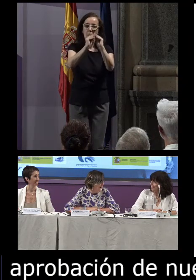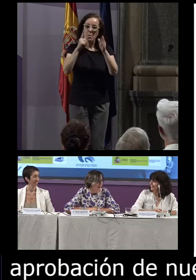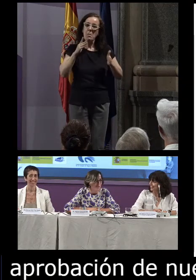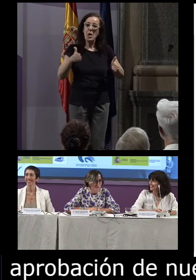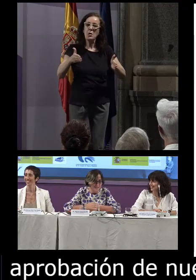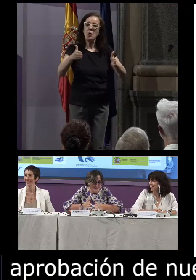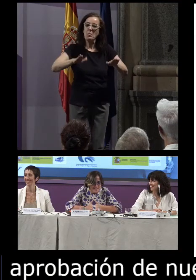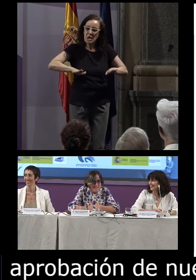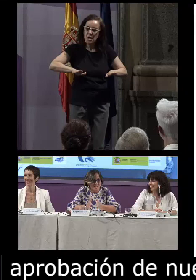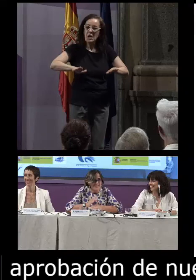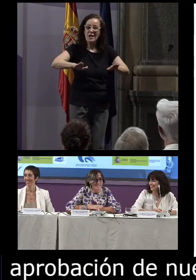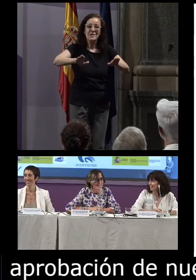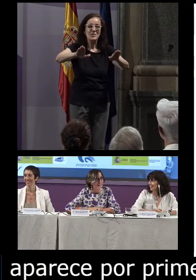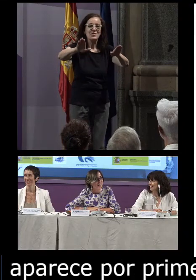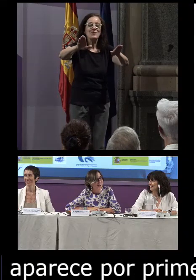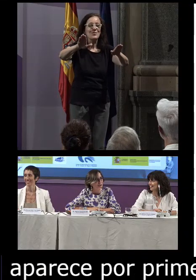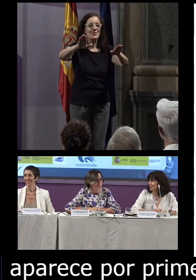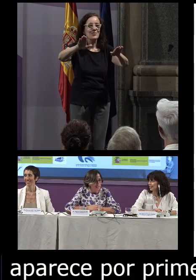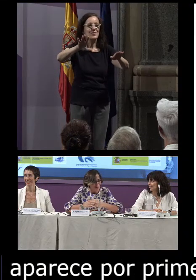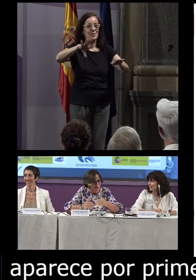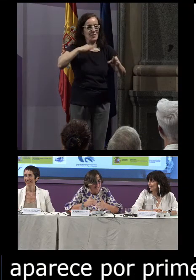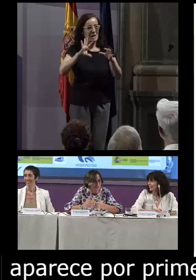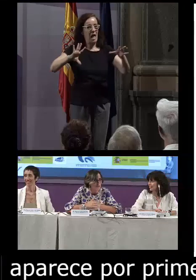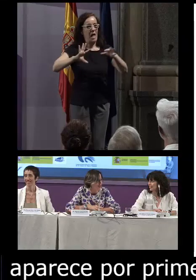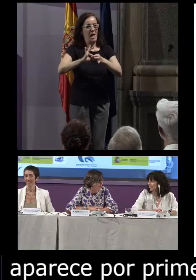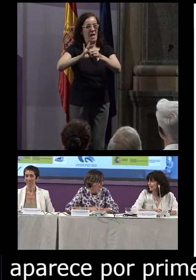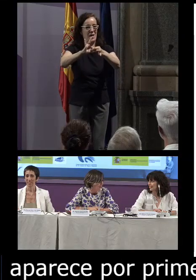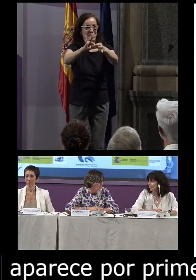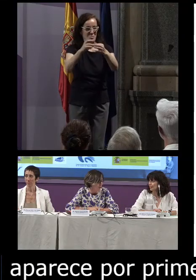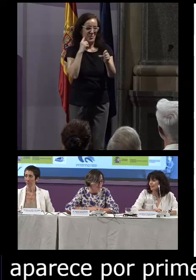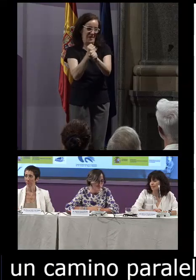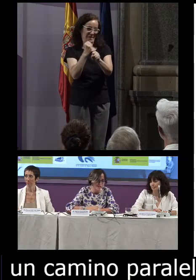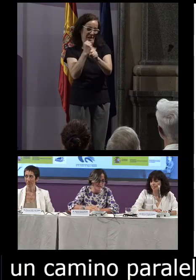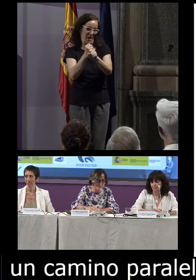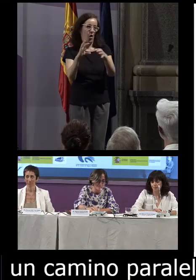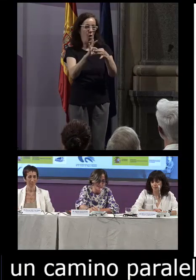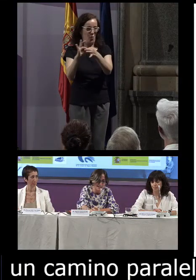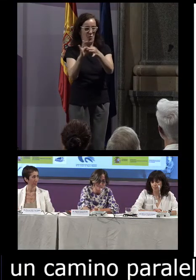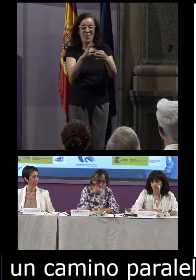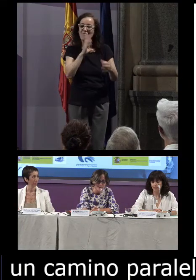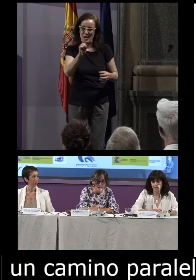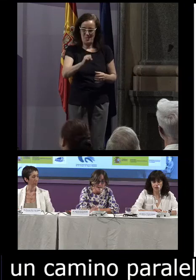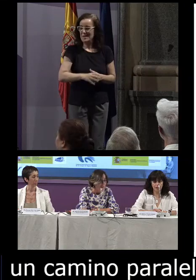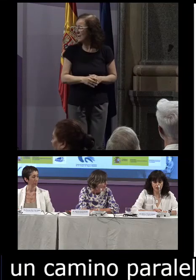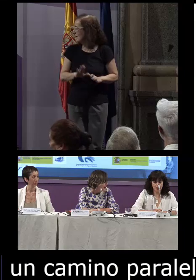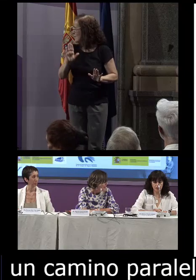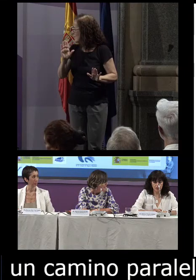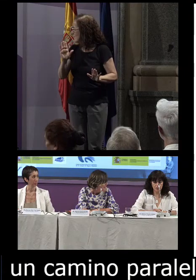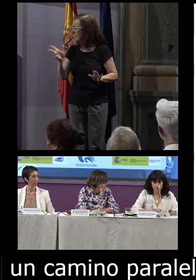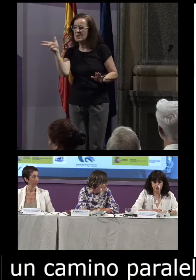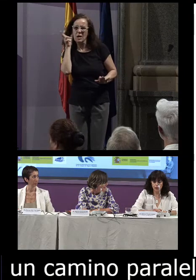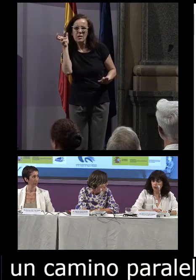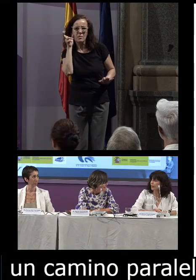paralelo a recorrer que se está uniendo con estos trabajos en común o sea que fenomenal pero he oído